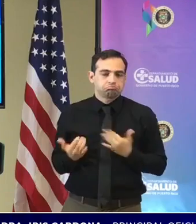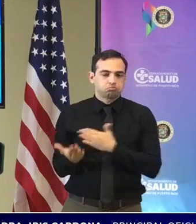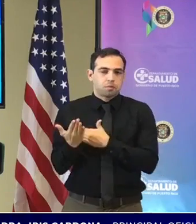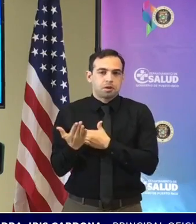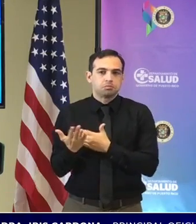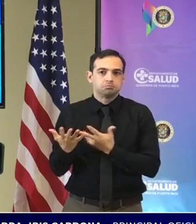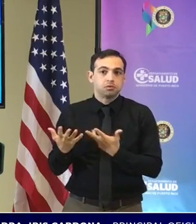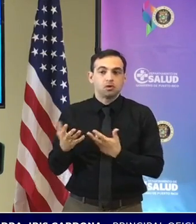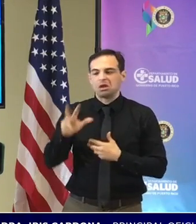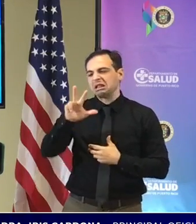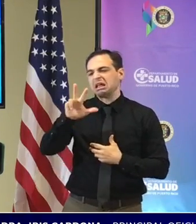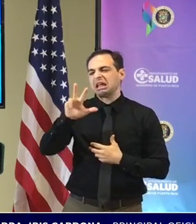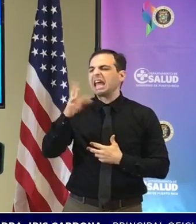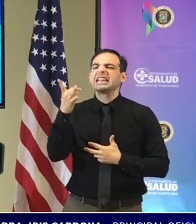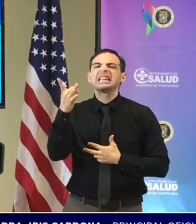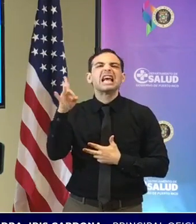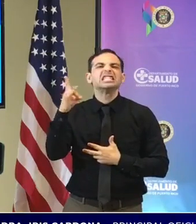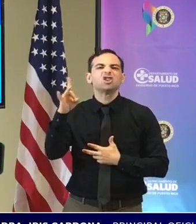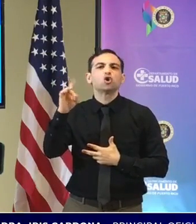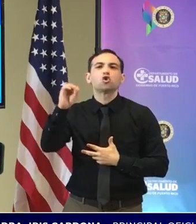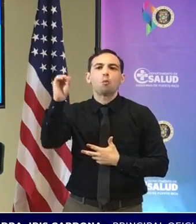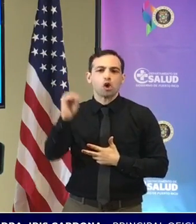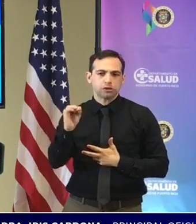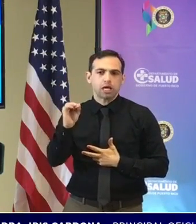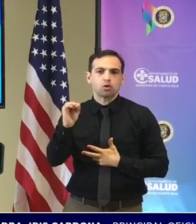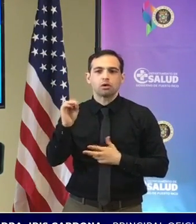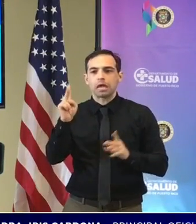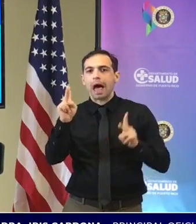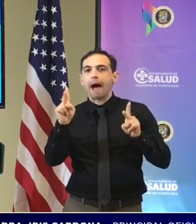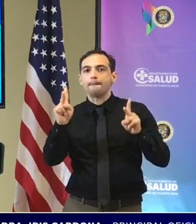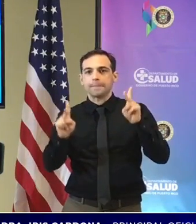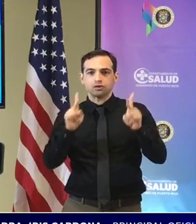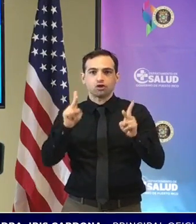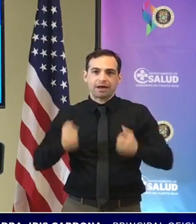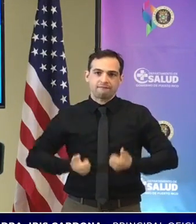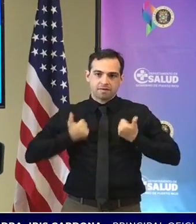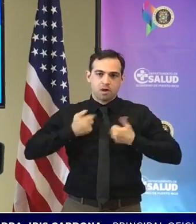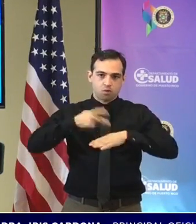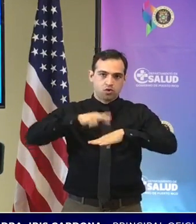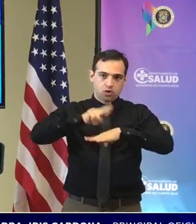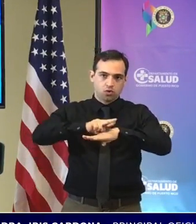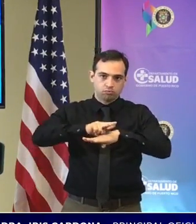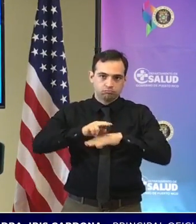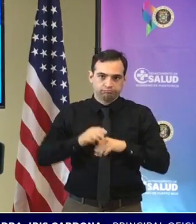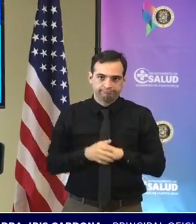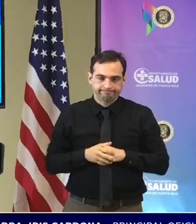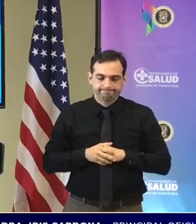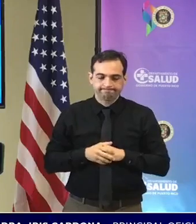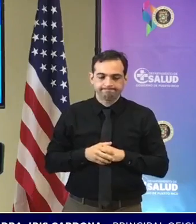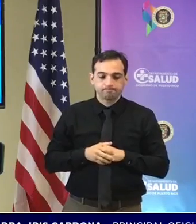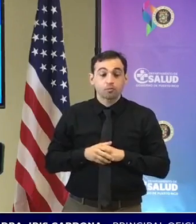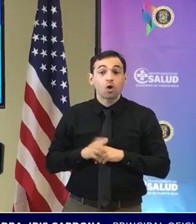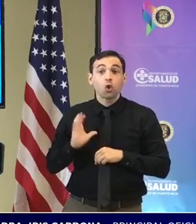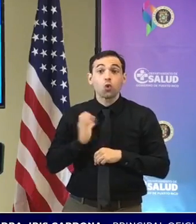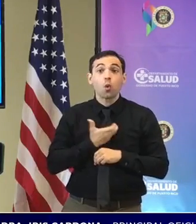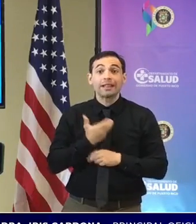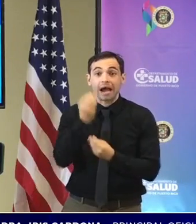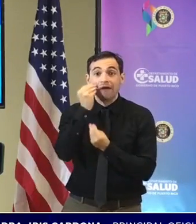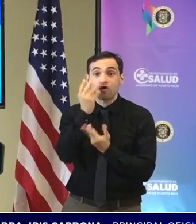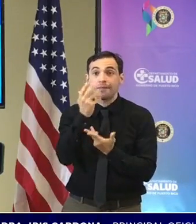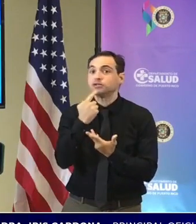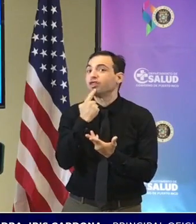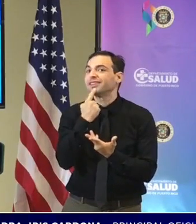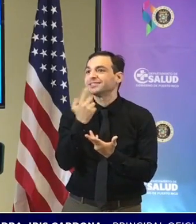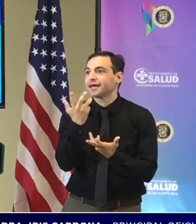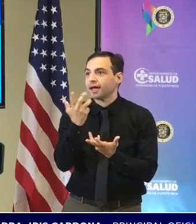38 por un 18% de la población total y tenemos nuestros datos dicen que al día de